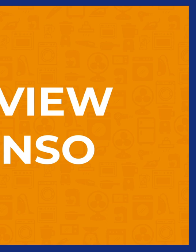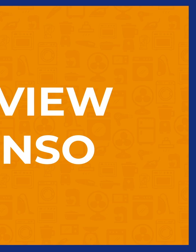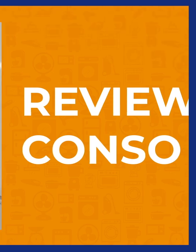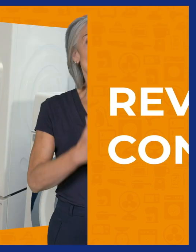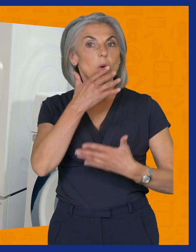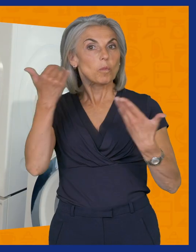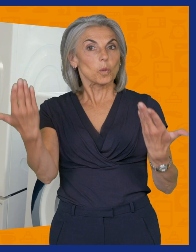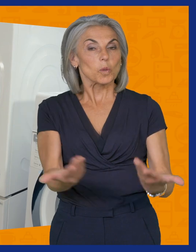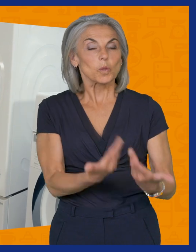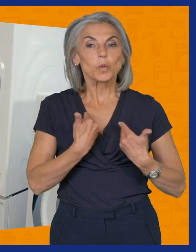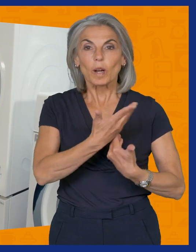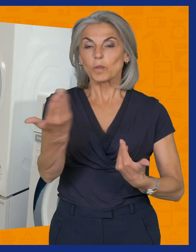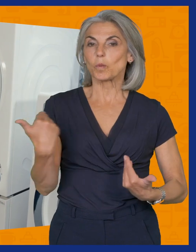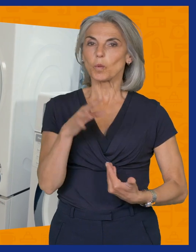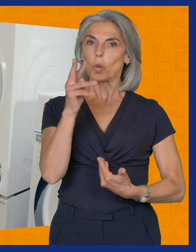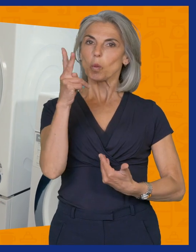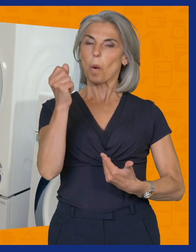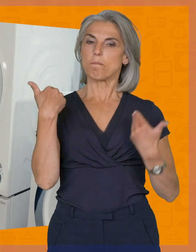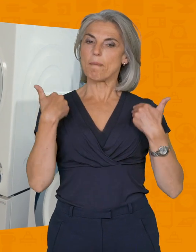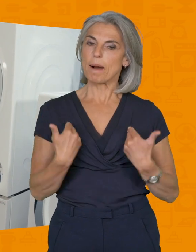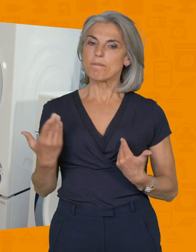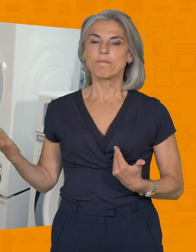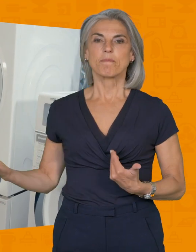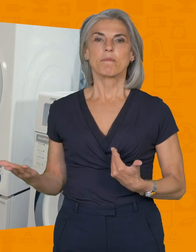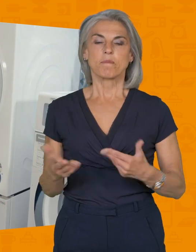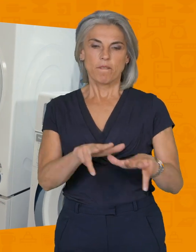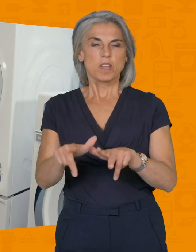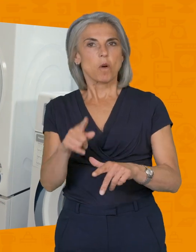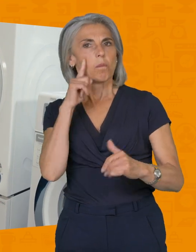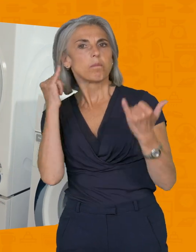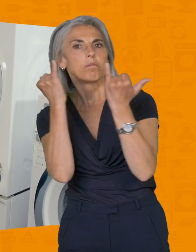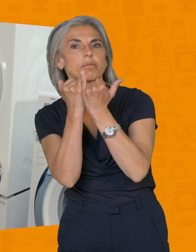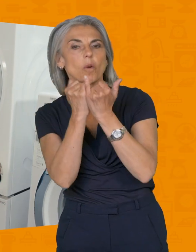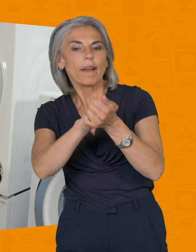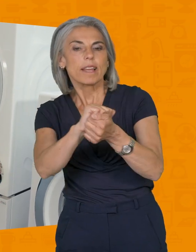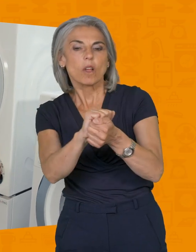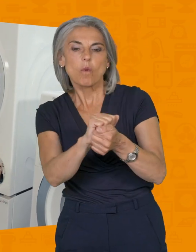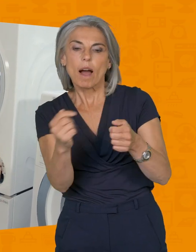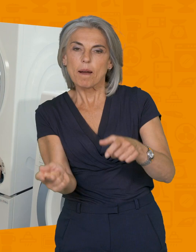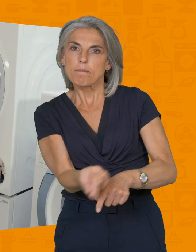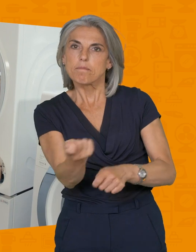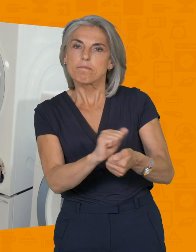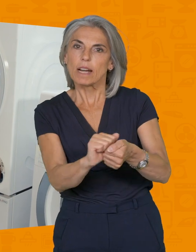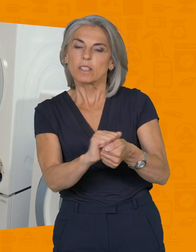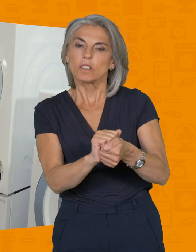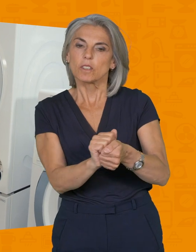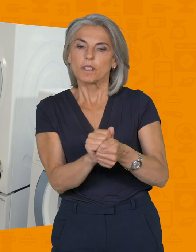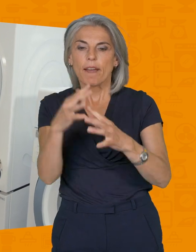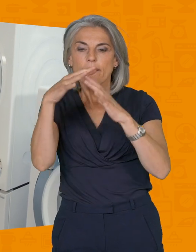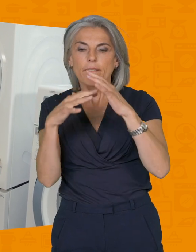Bonjour à toutes et tous Thomas de chez DefiTech, vidéo consacrée au nettoyage du filtre de pompe de votre machine à